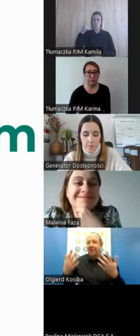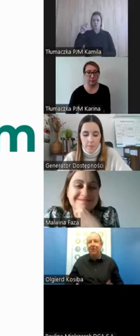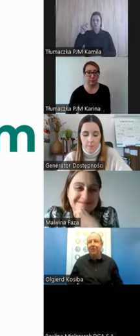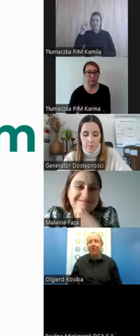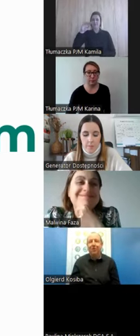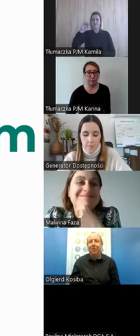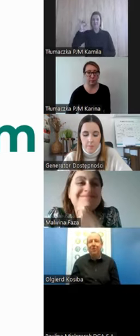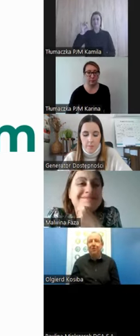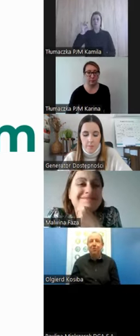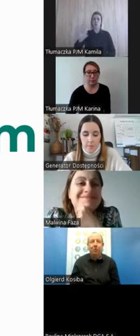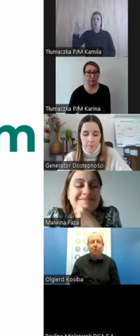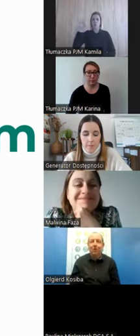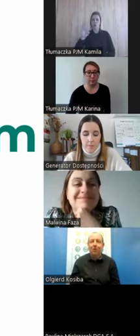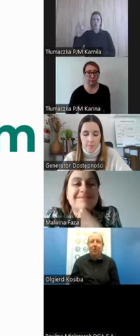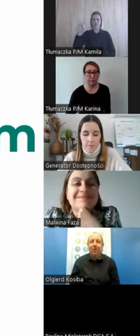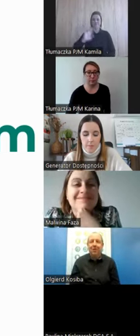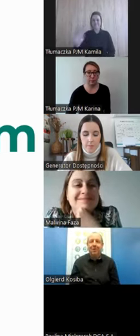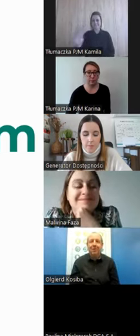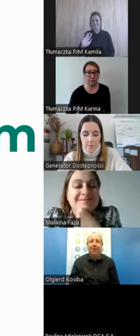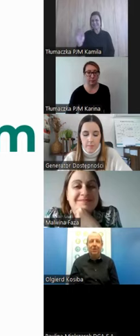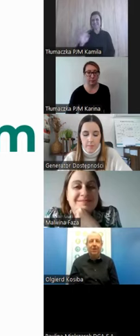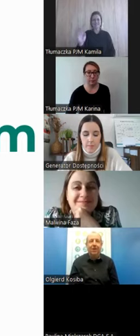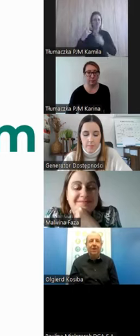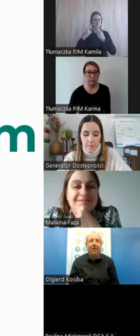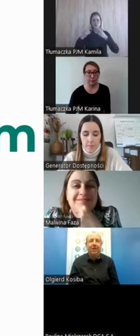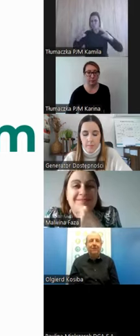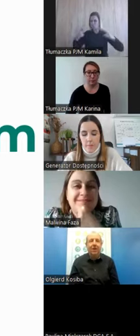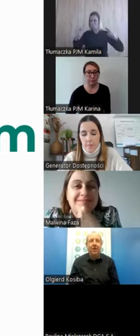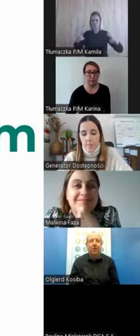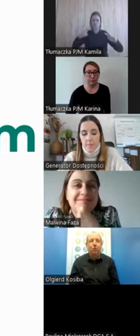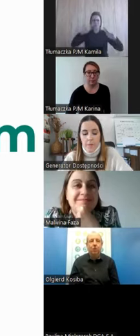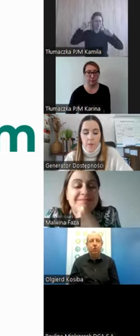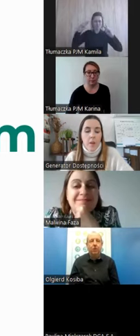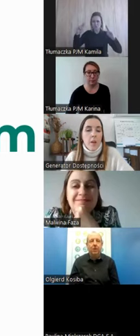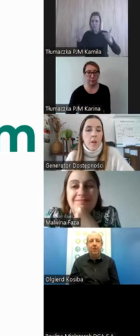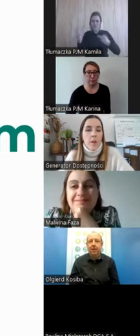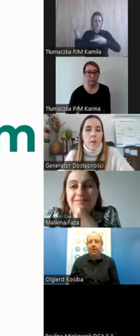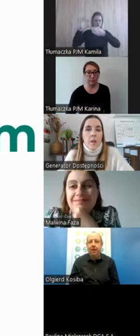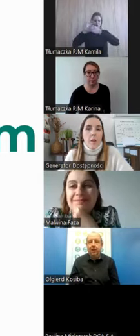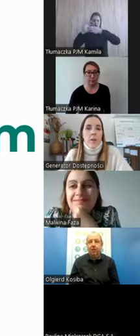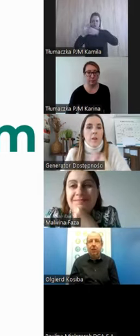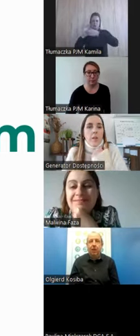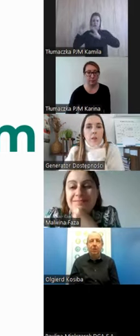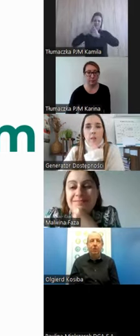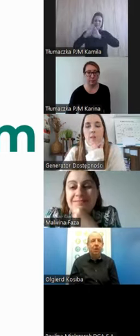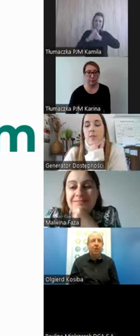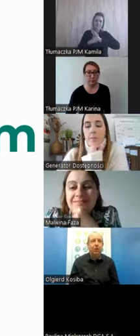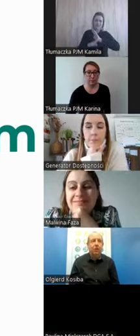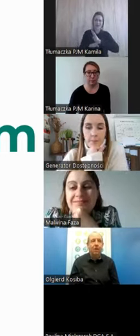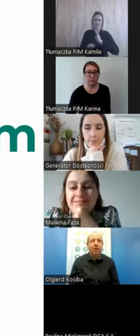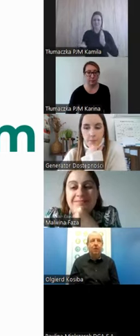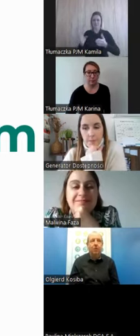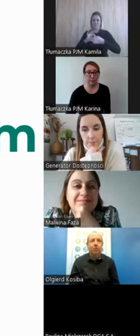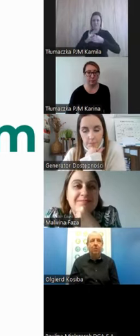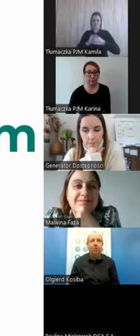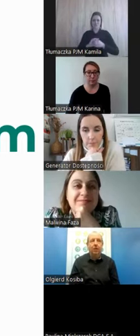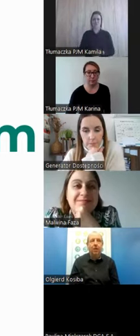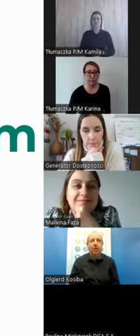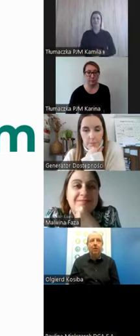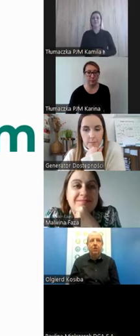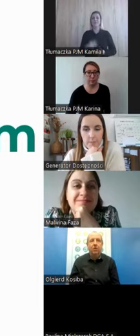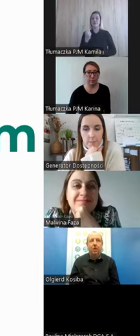Kompletnie nie o to chodzi. Tam są różne różniste skojarzenia, różne różniste zasady. Tutaj jako ciekawostkę powiem,